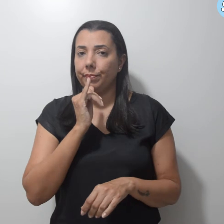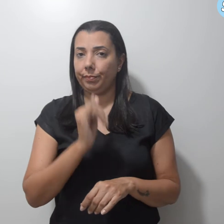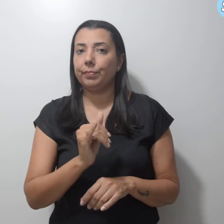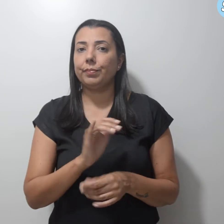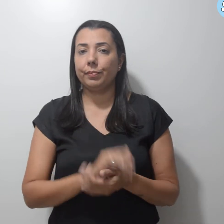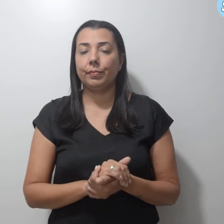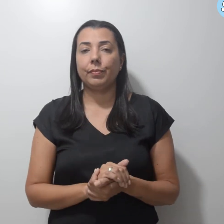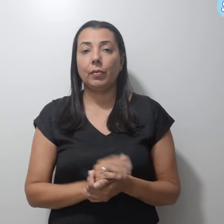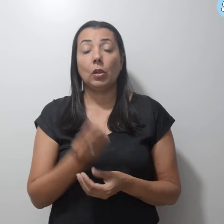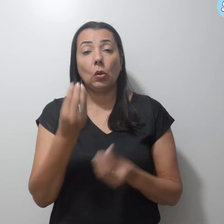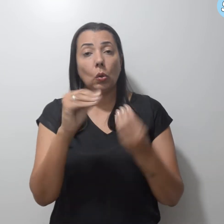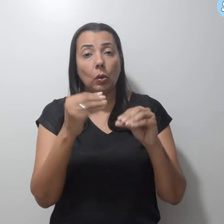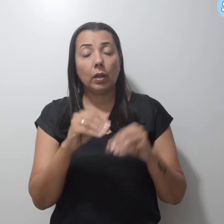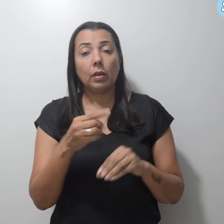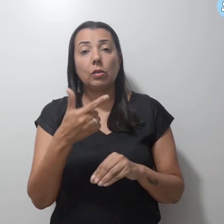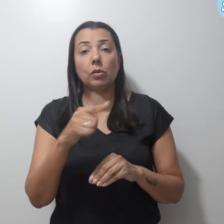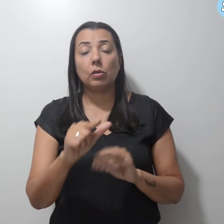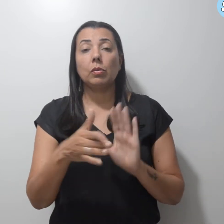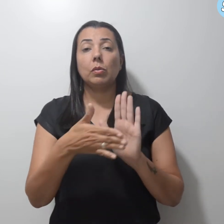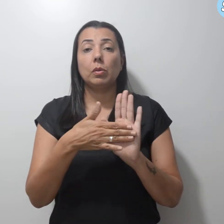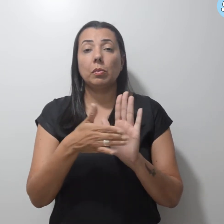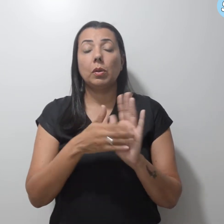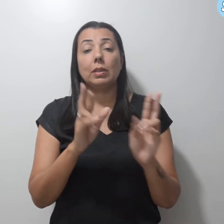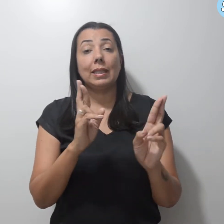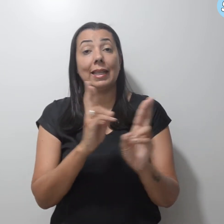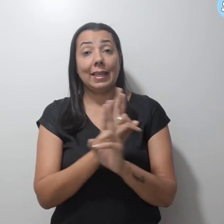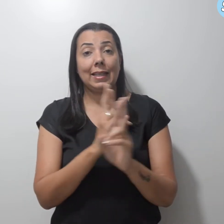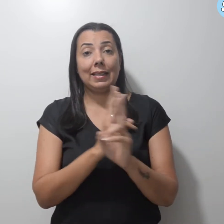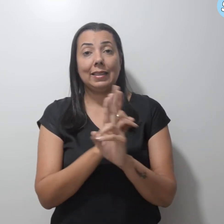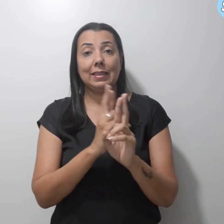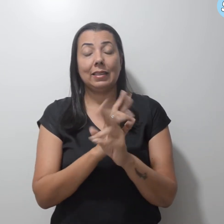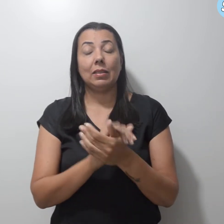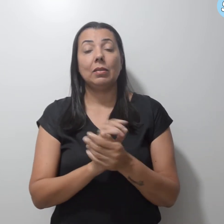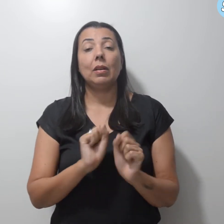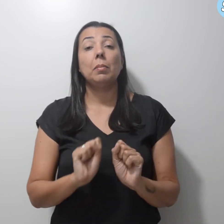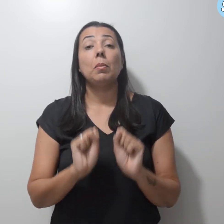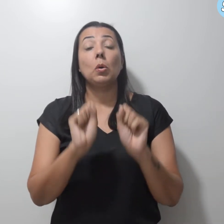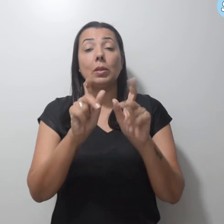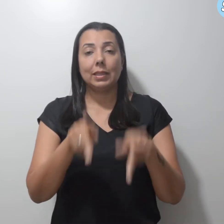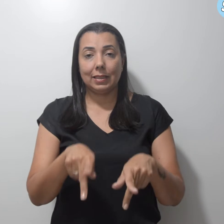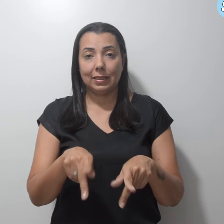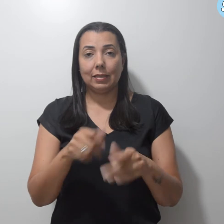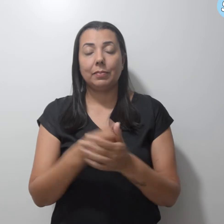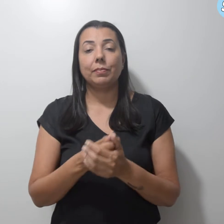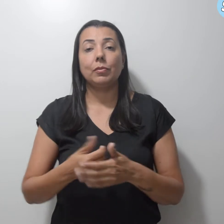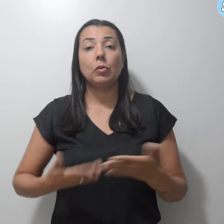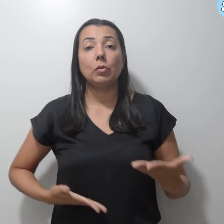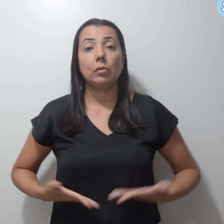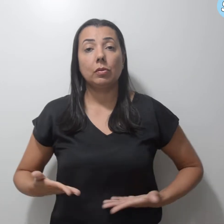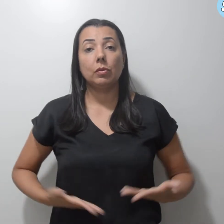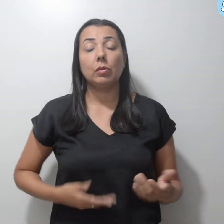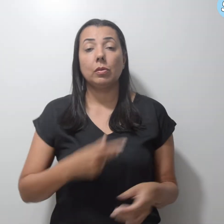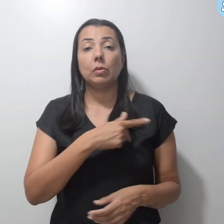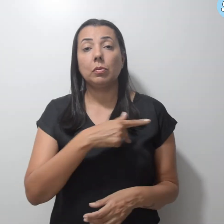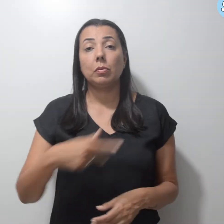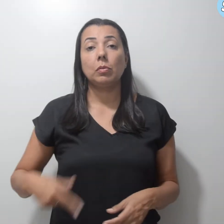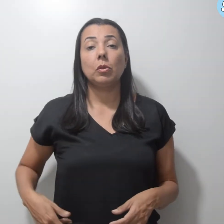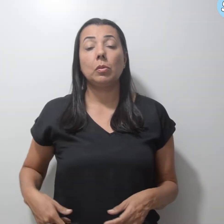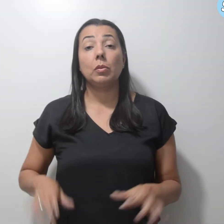recolocar a proposta relacionada à aposentadoria dos servidores públicos de acabar com